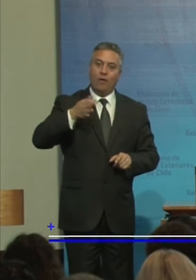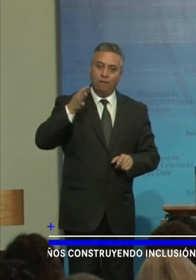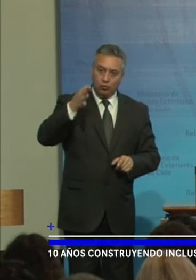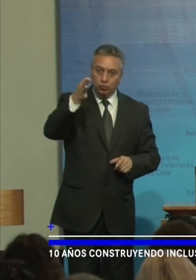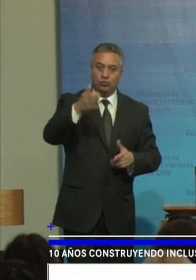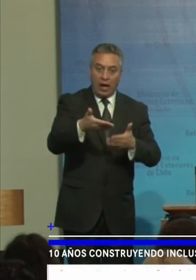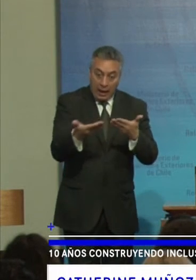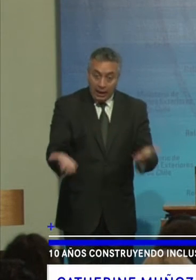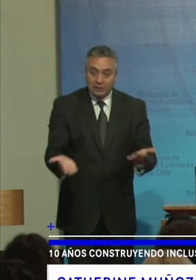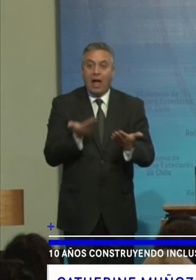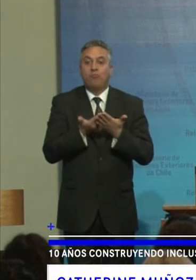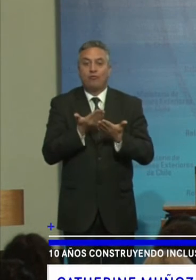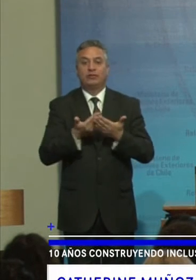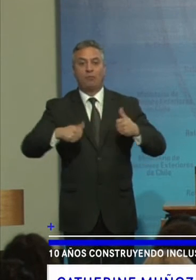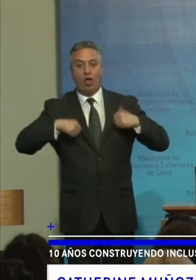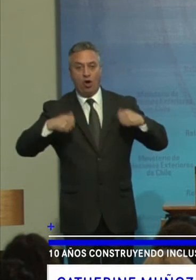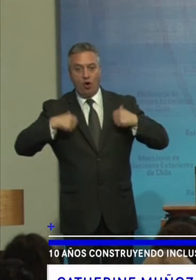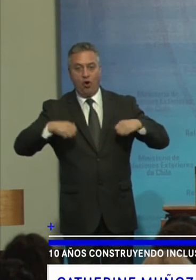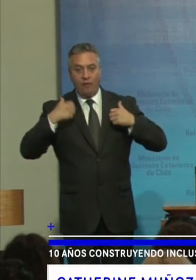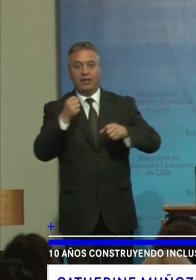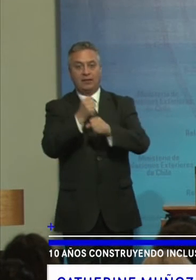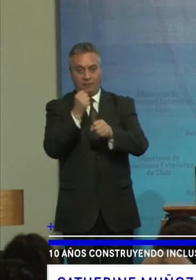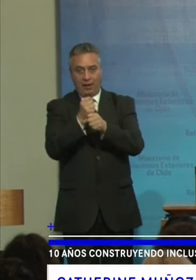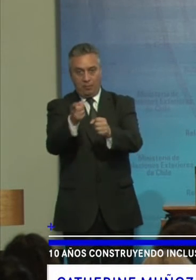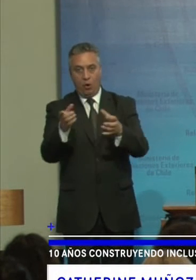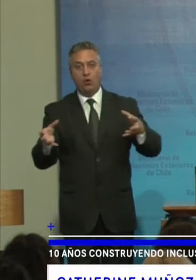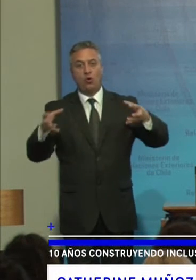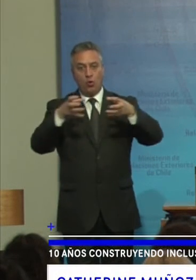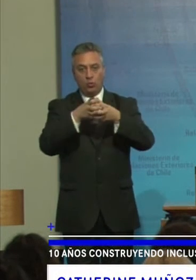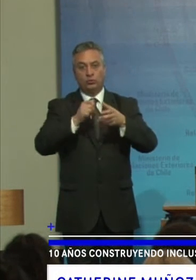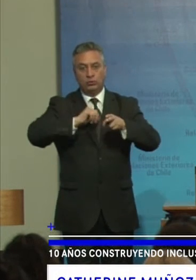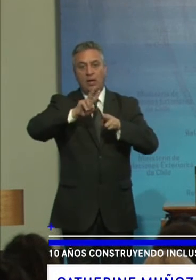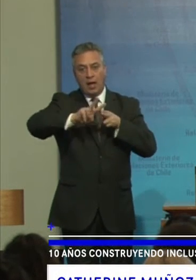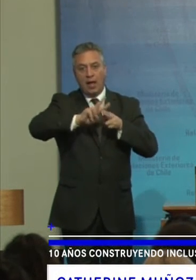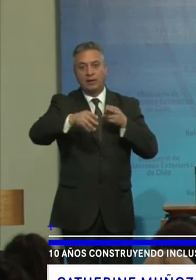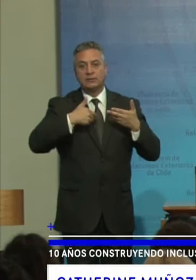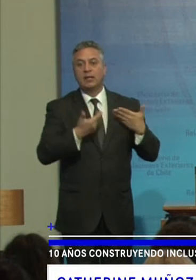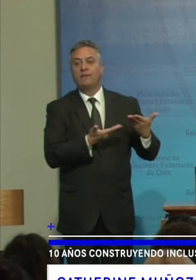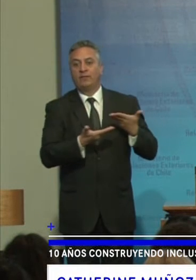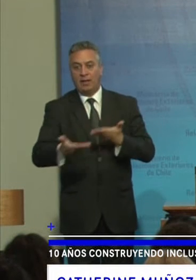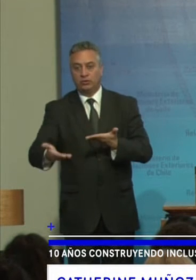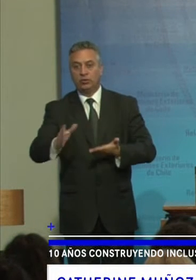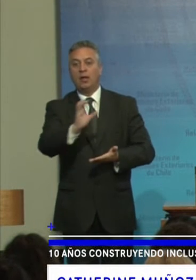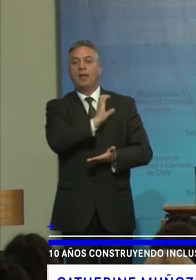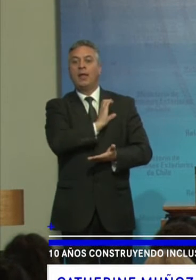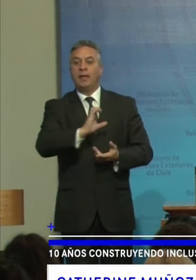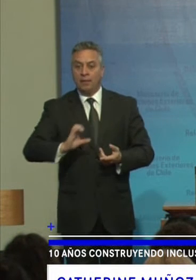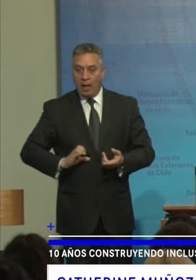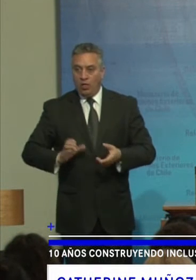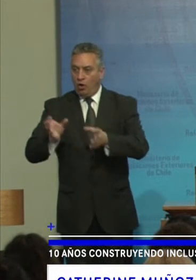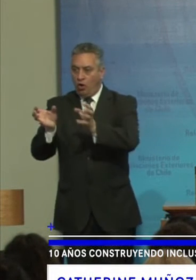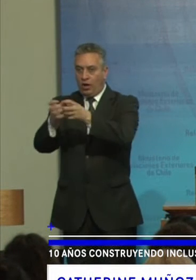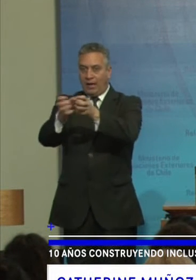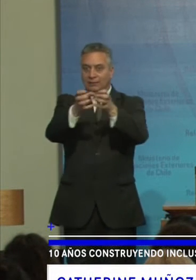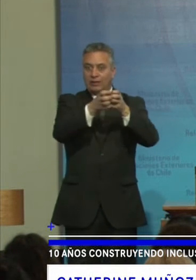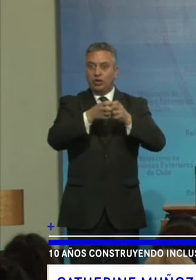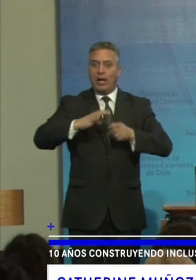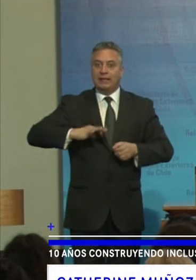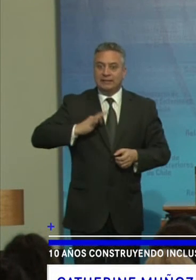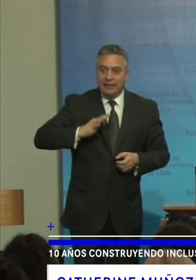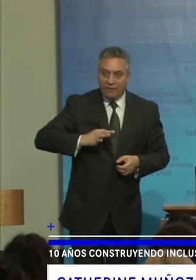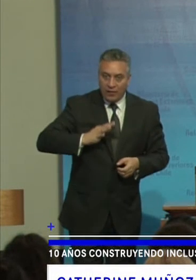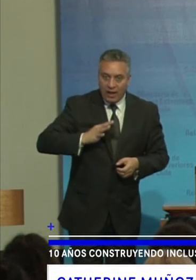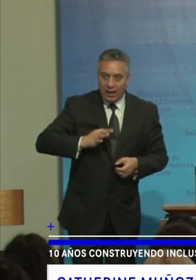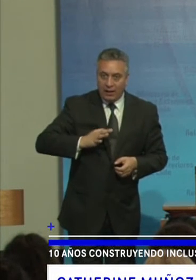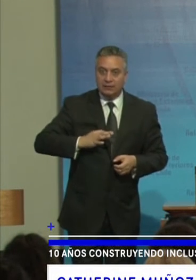Aprovechemos A los jóvenes Trabajemos En conjunto Y hago una invitación Al estado A las organizaciones Civiles Que